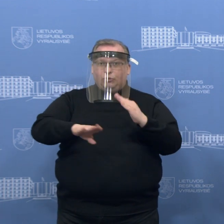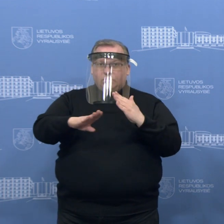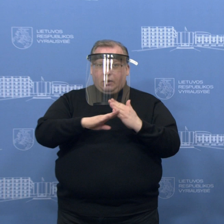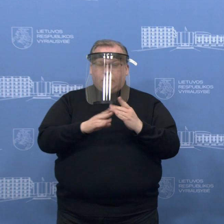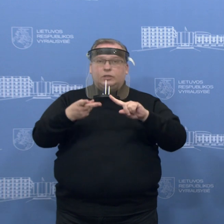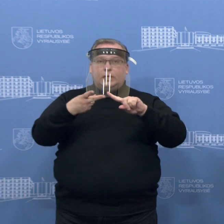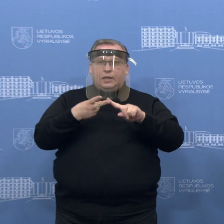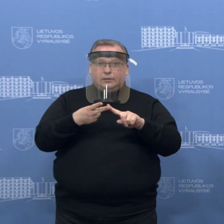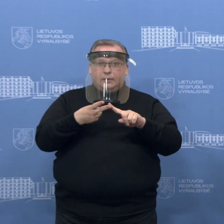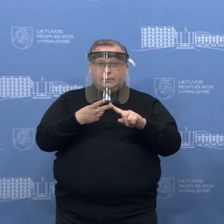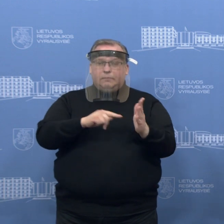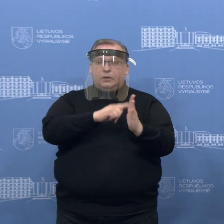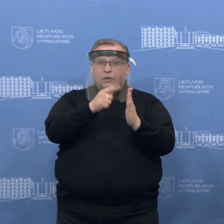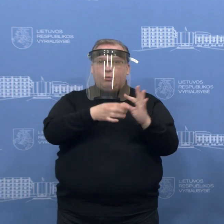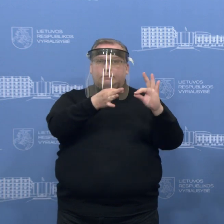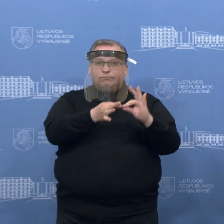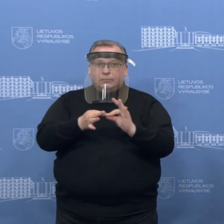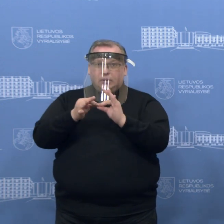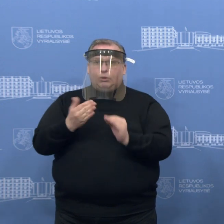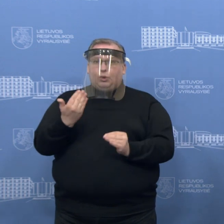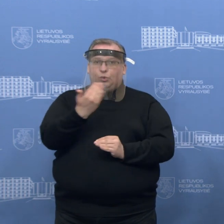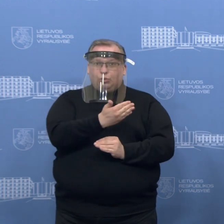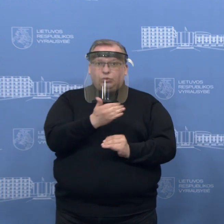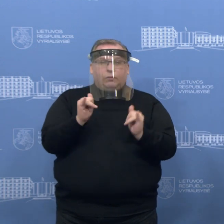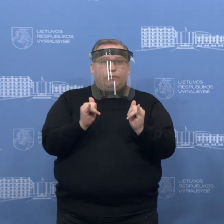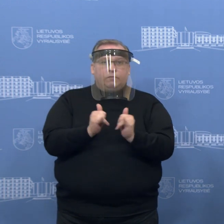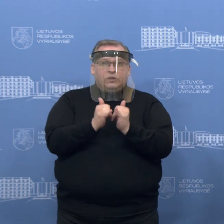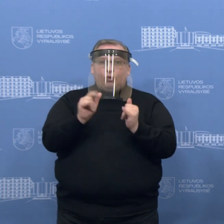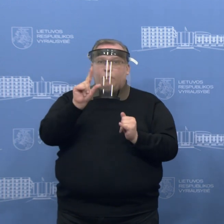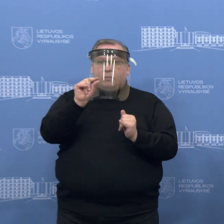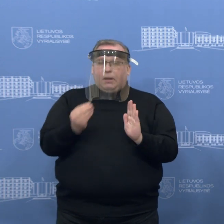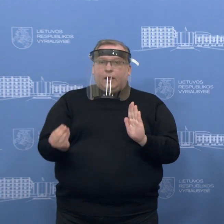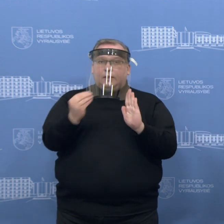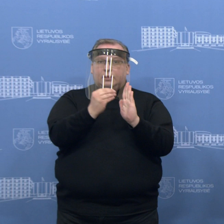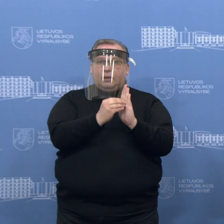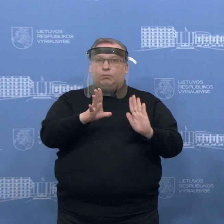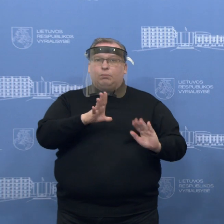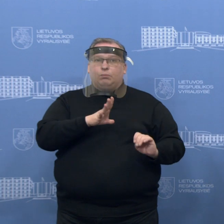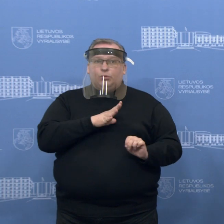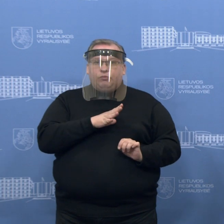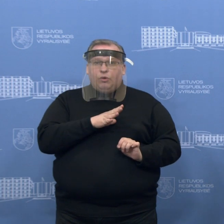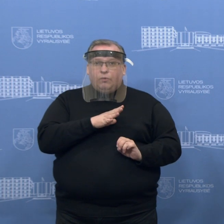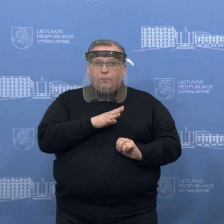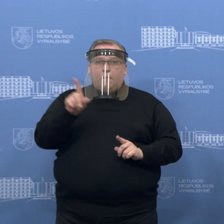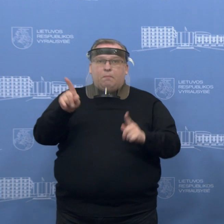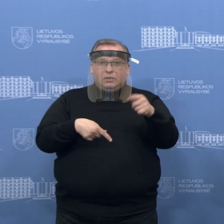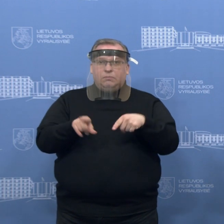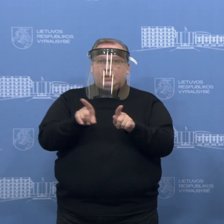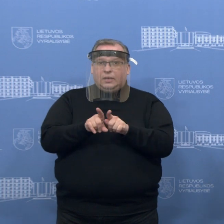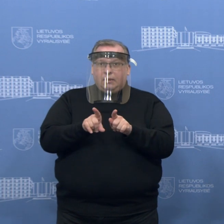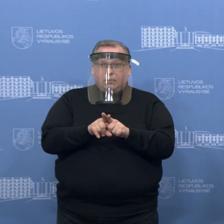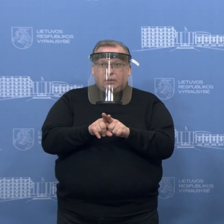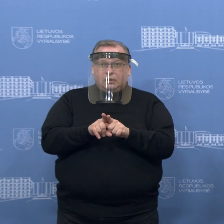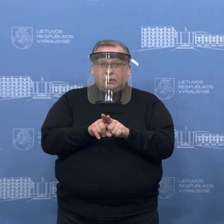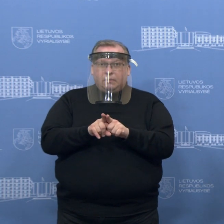tos klausimas, kiek susijęs būtų, jūsų teisbukai įrašę pirmadienį buvo rašoma, kad bus pasitelkime taip pat karierį iš